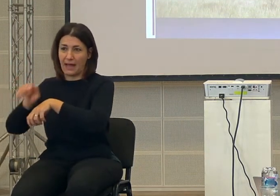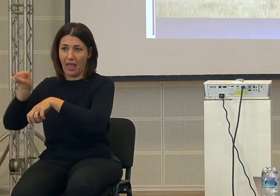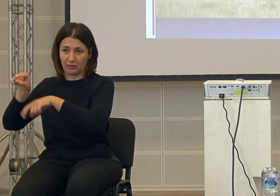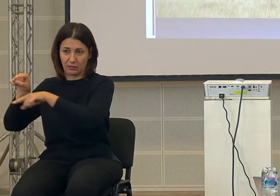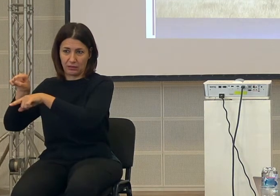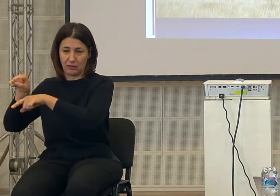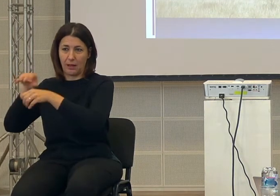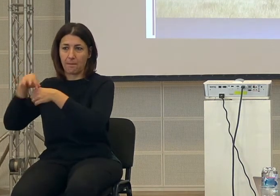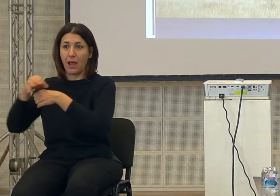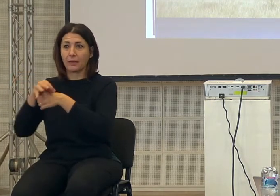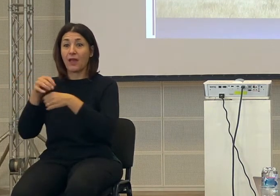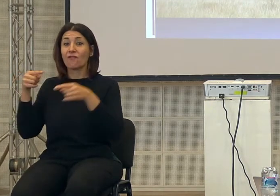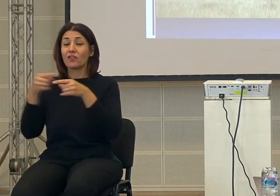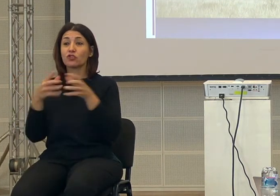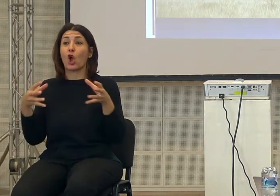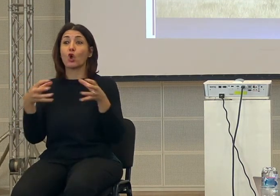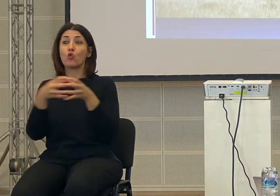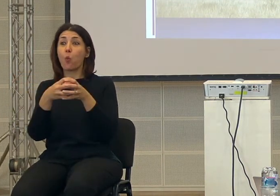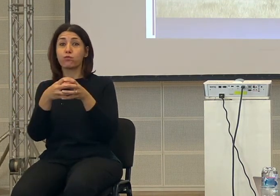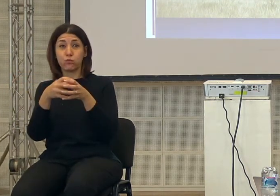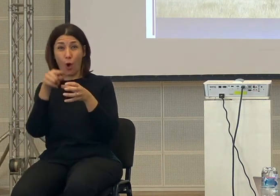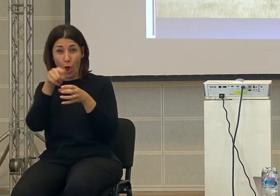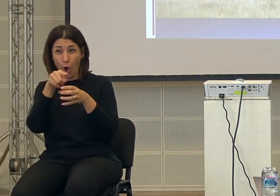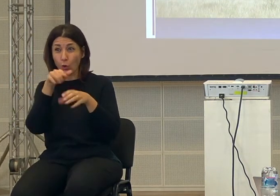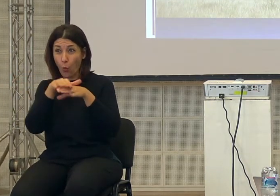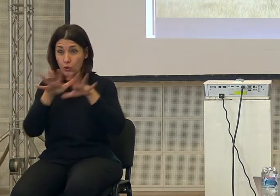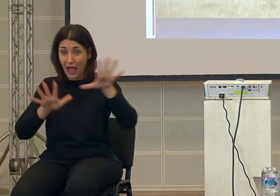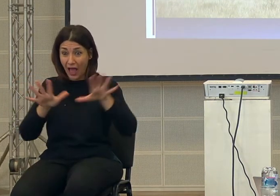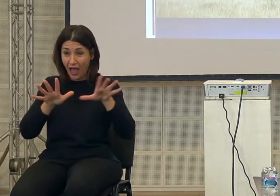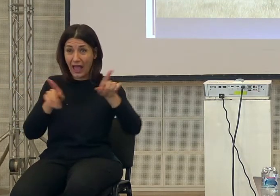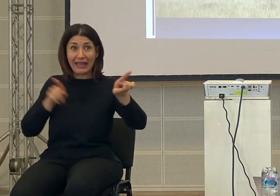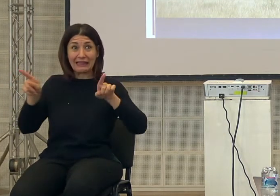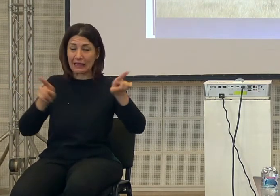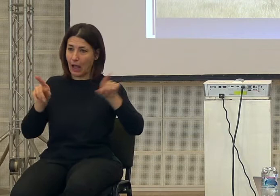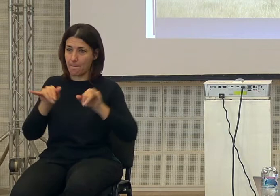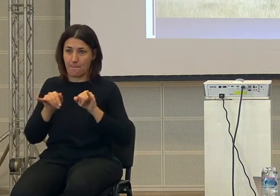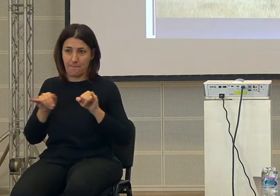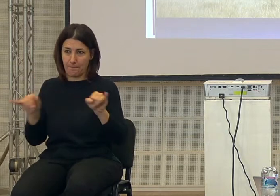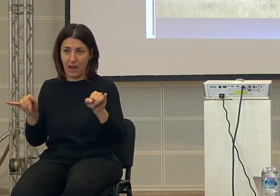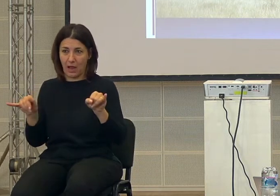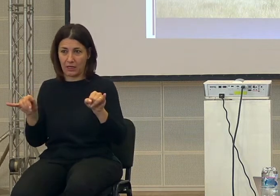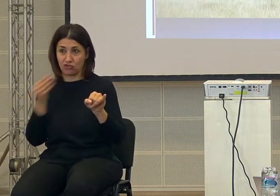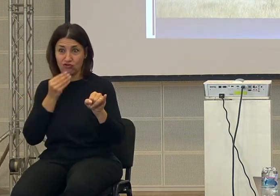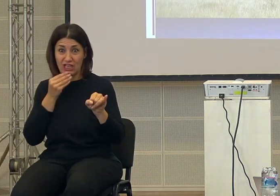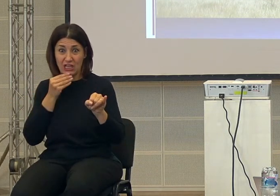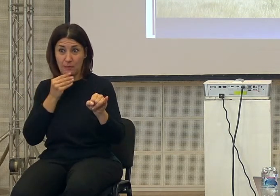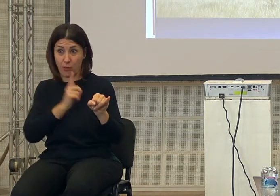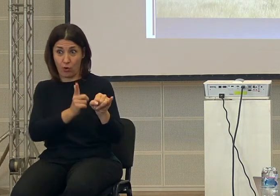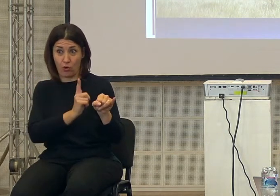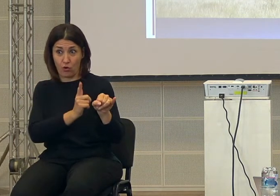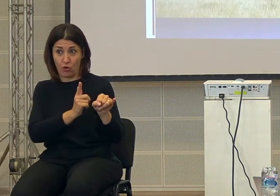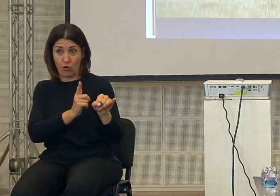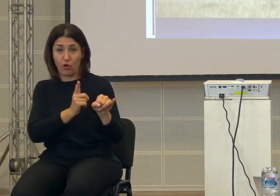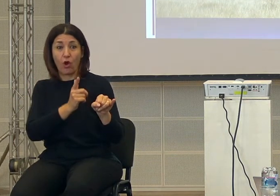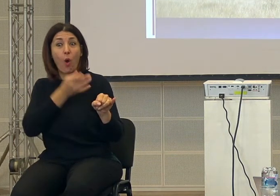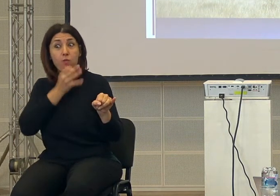scimpanse fra di loro non indicano mai dov'è il cibo ad un altro loro simile, cioè non sono